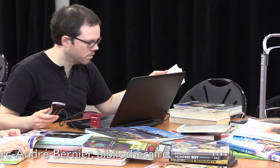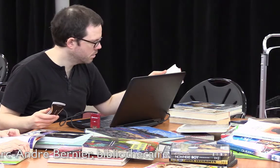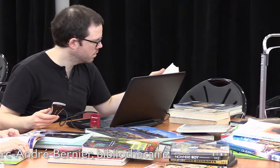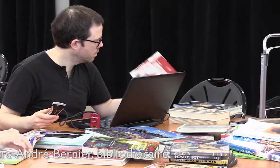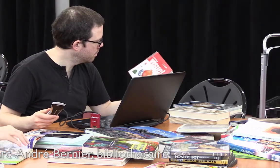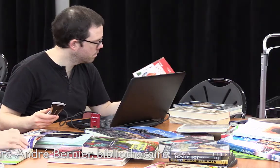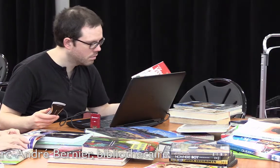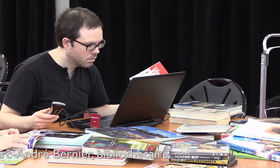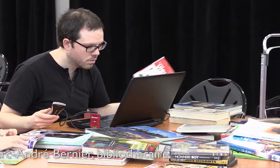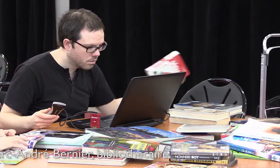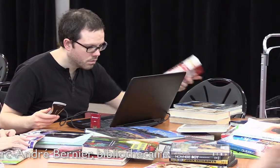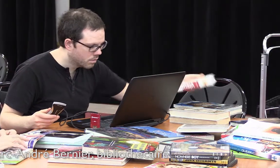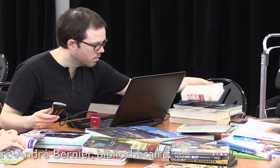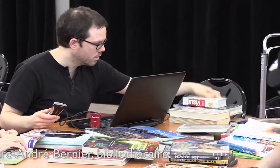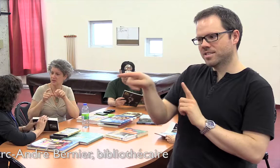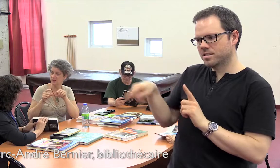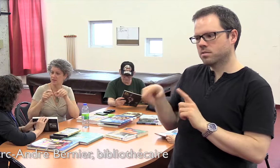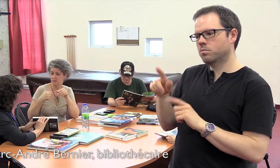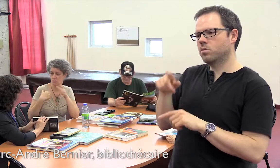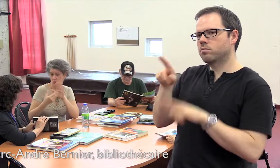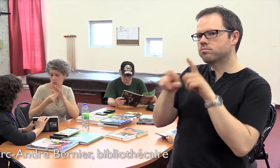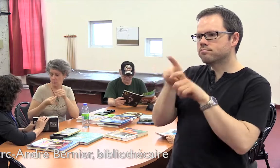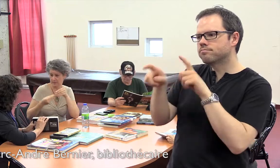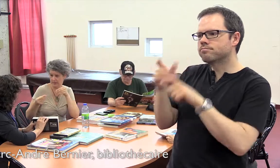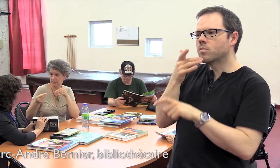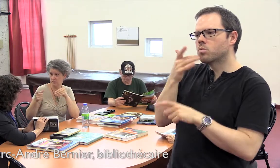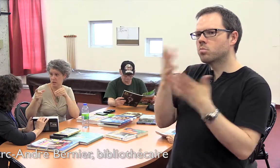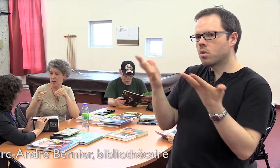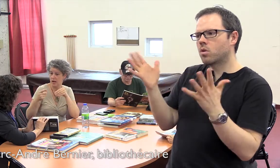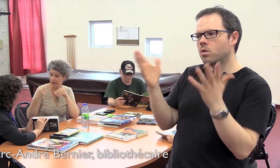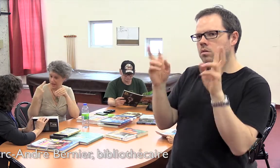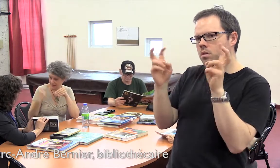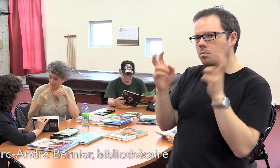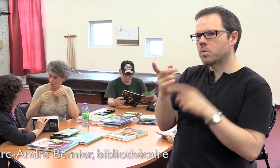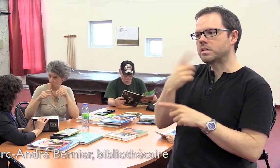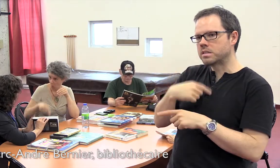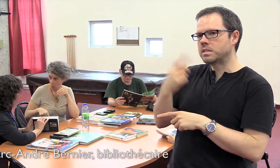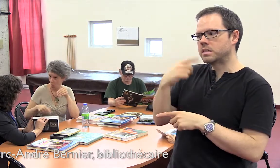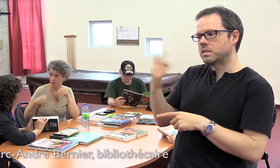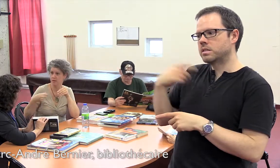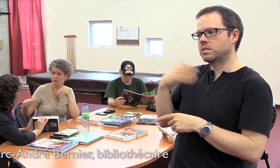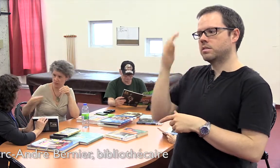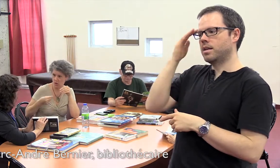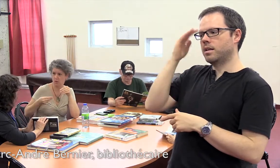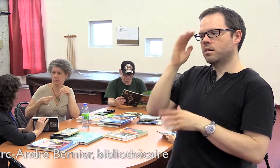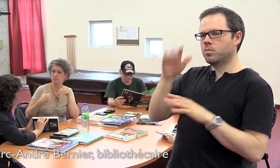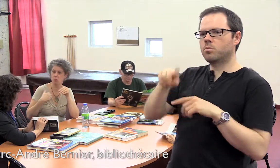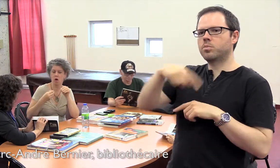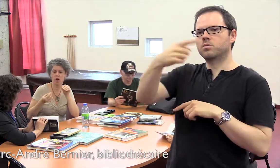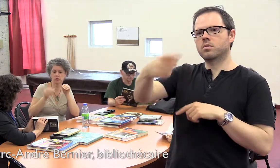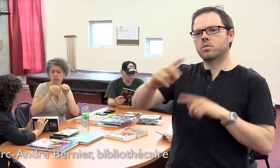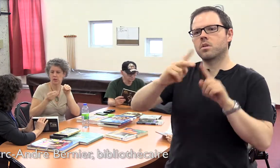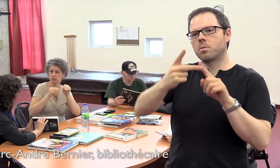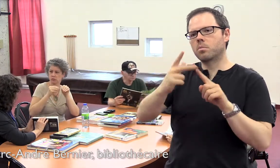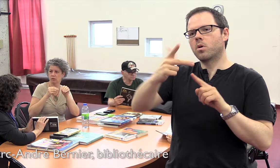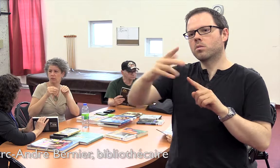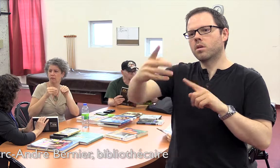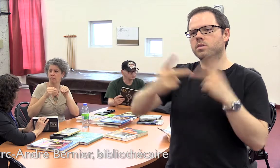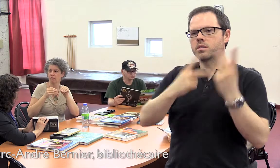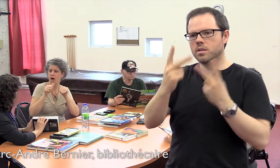Donc, la première fois que je les ai rencontrées, c'est ce que j'ai proposé, mais j'en ai profité pour leur poser des questions, et c'est là que j'ai su un petit peu plus qu'est-ce qui les intéressait, ce qui fait qu